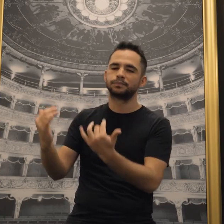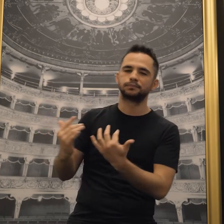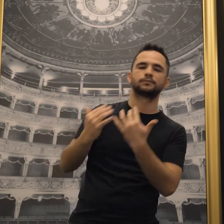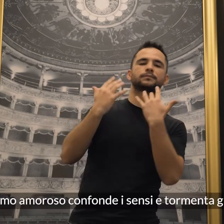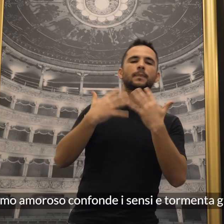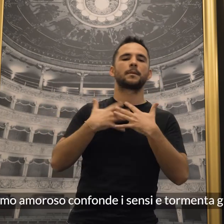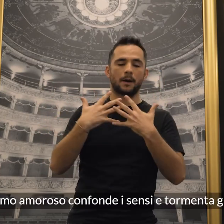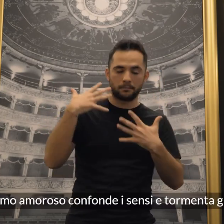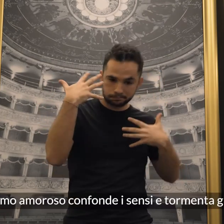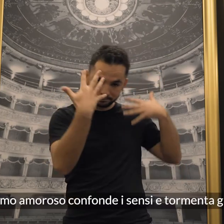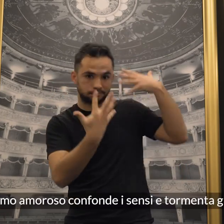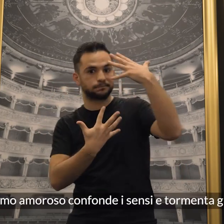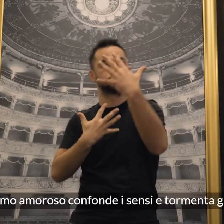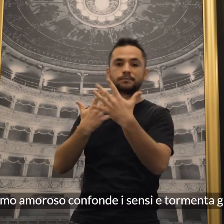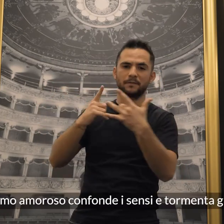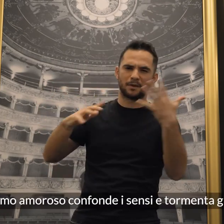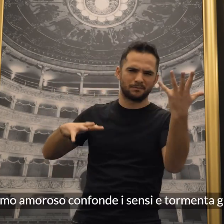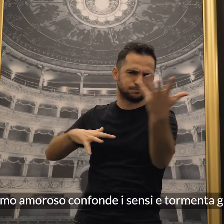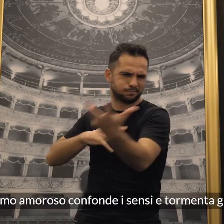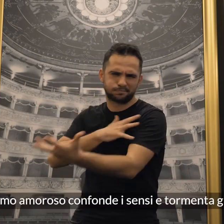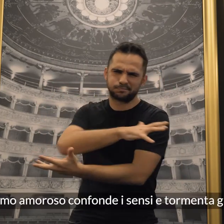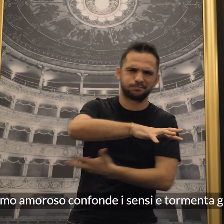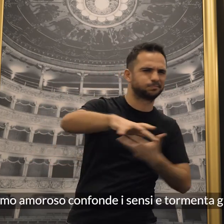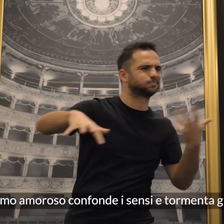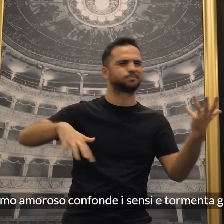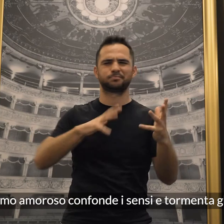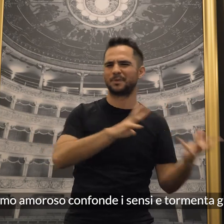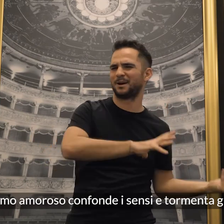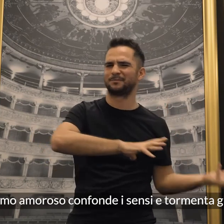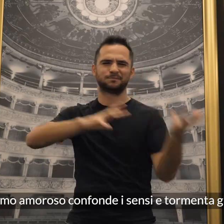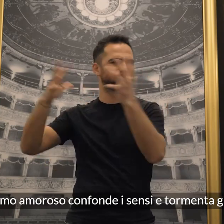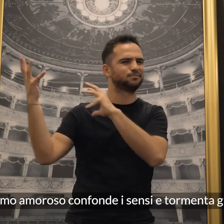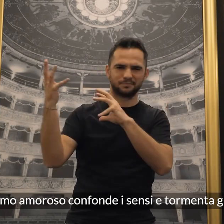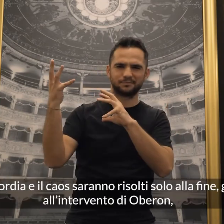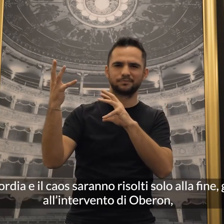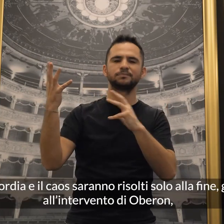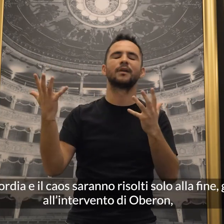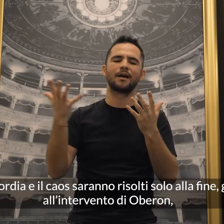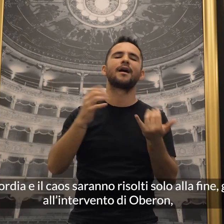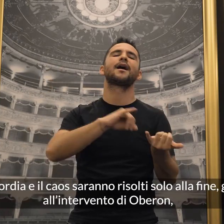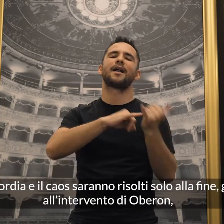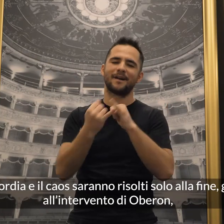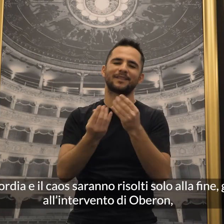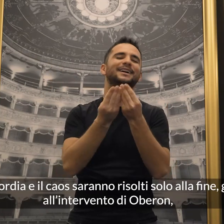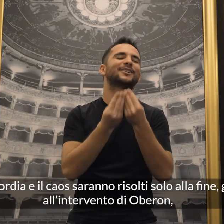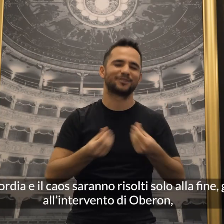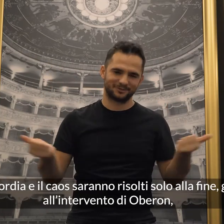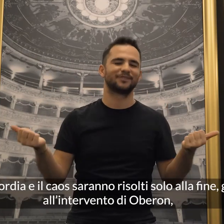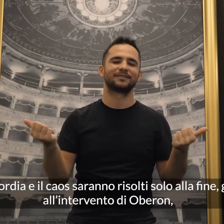L'incantesimo amoroso confonde i sensi e tormenta gli amanti. La discordia e il caos saranno